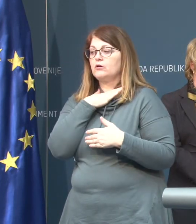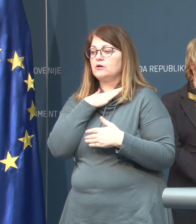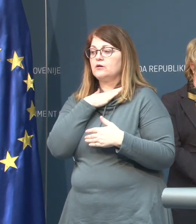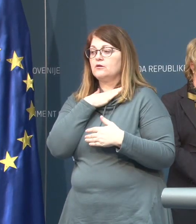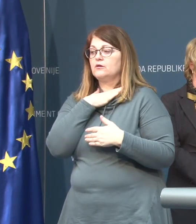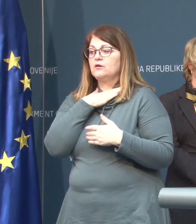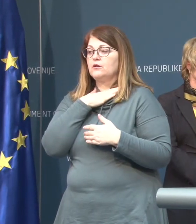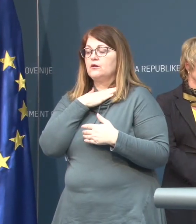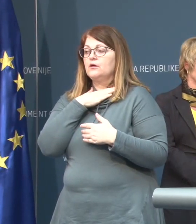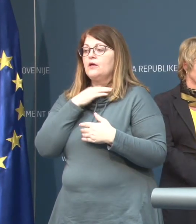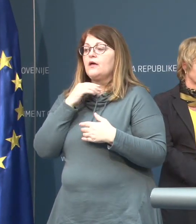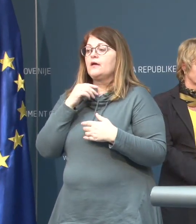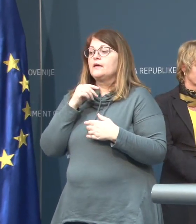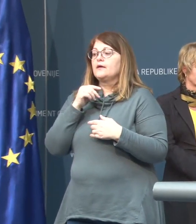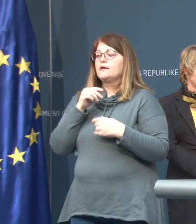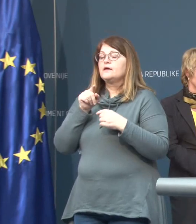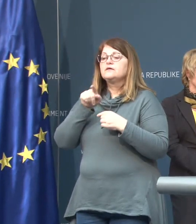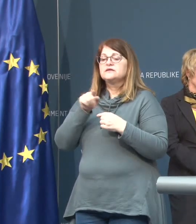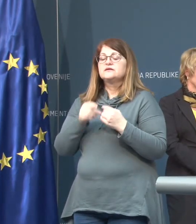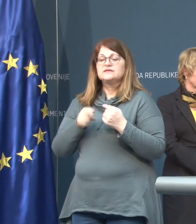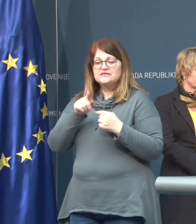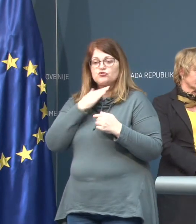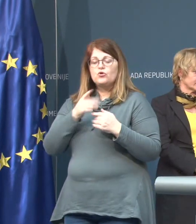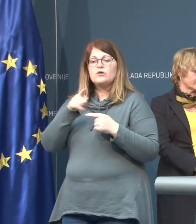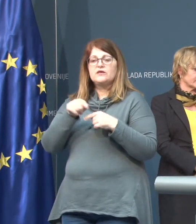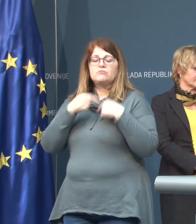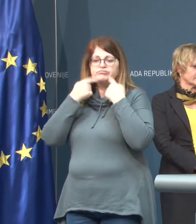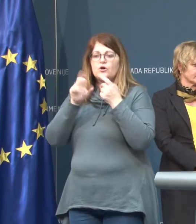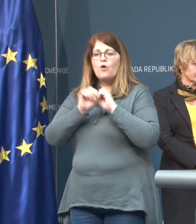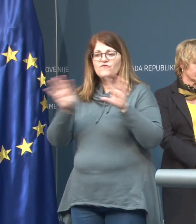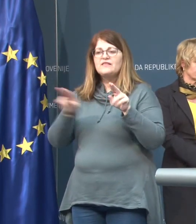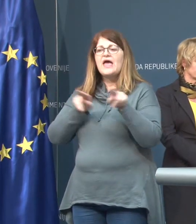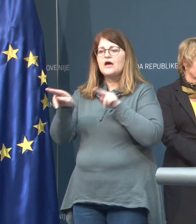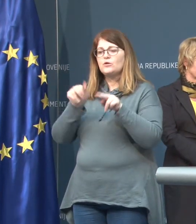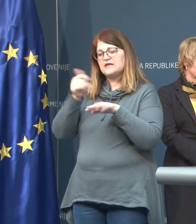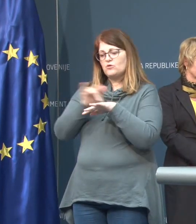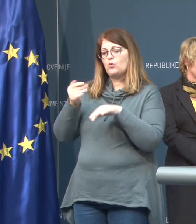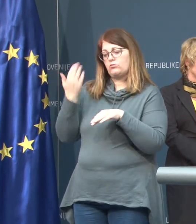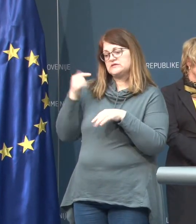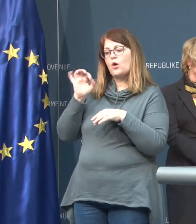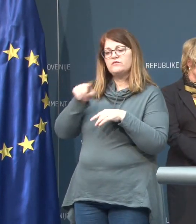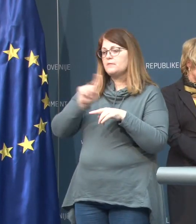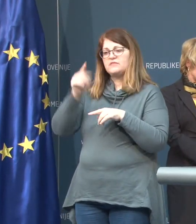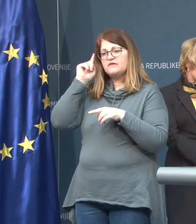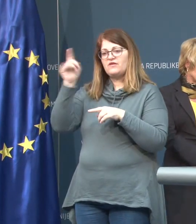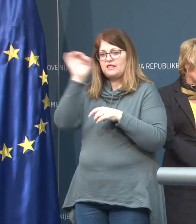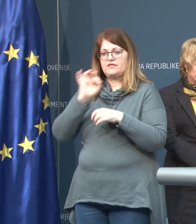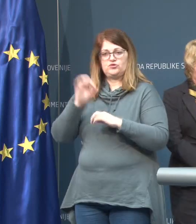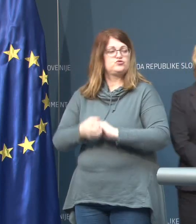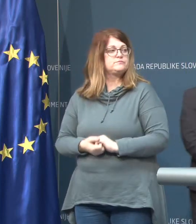ki jo navajo mediji, smo zadevo preverili, ravnate lica eno uro nazaj o tem ni vedela nič.